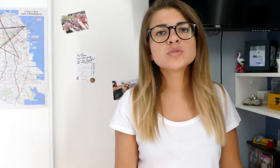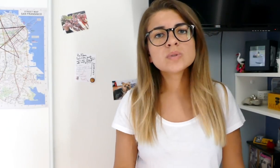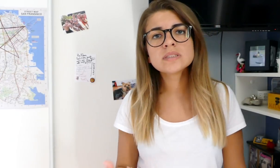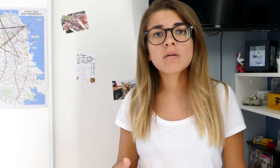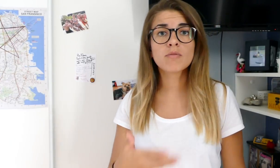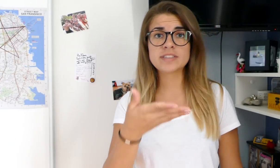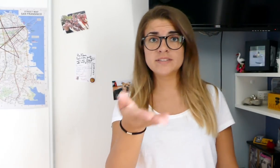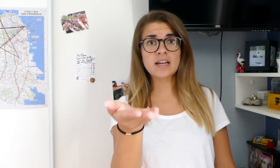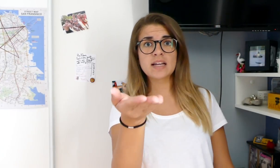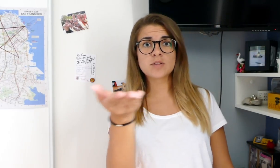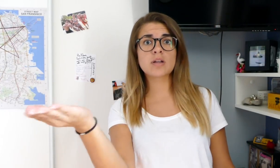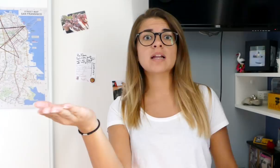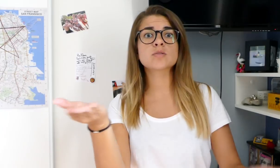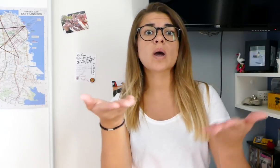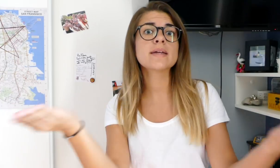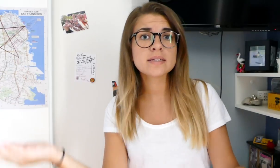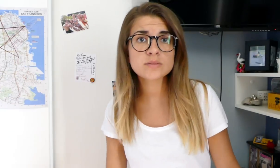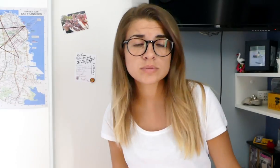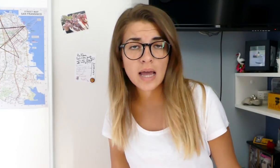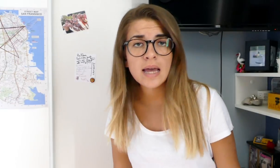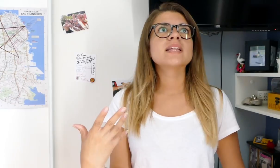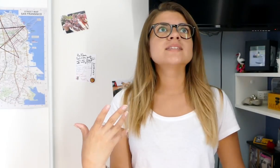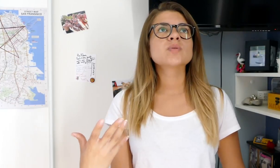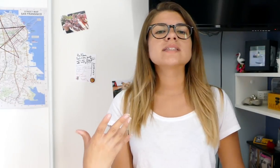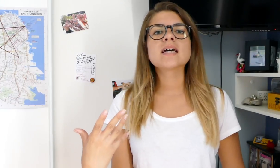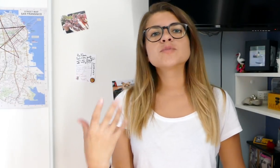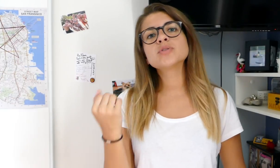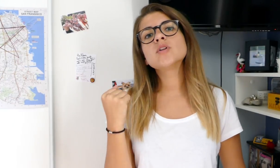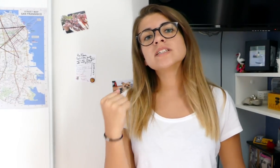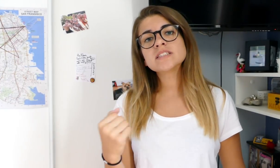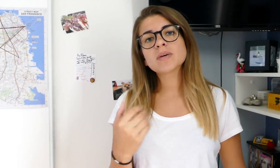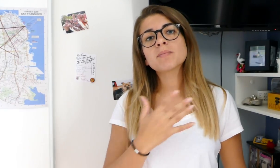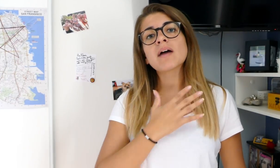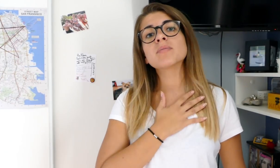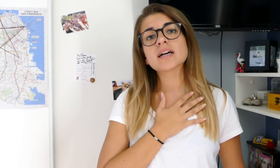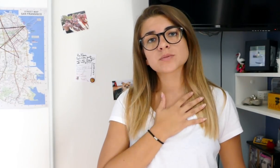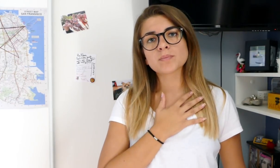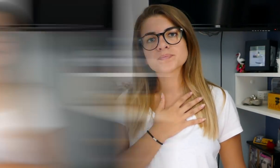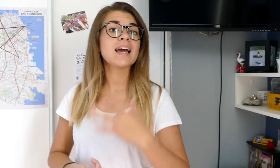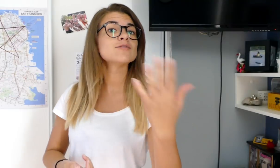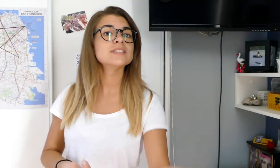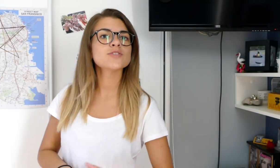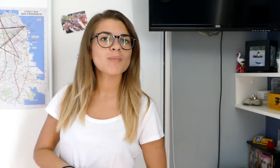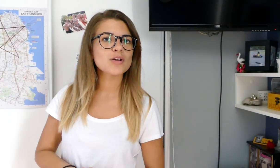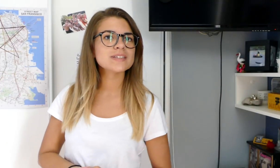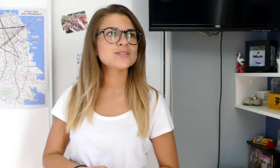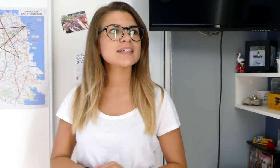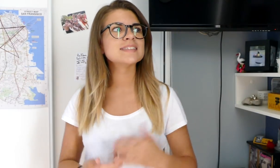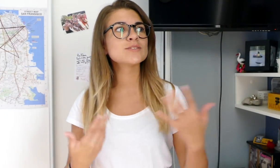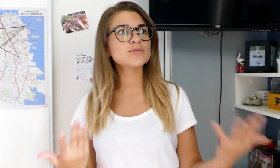nuit, au festival clin d'œil, à la soirée, tout ça. Les sourds, ils aiment suivre le rythme par vibration. Car vous dites sûrement que les sourds qui écoutent